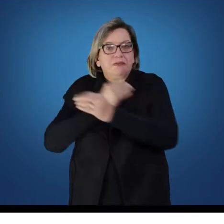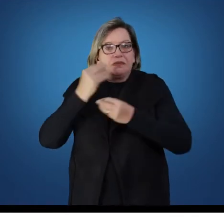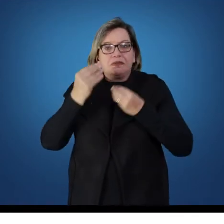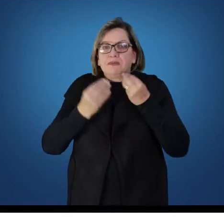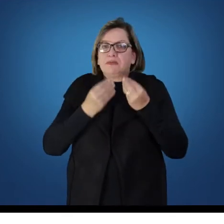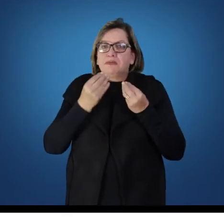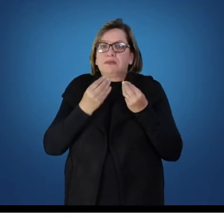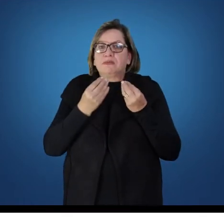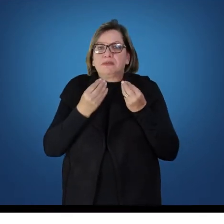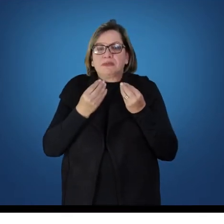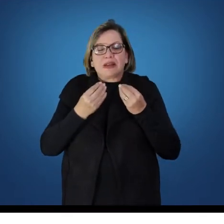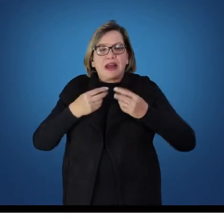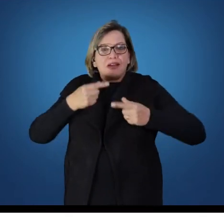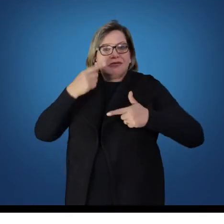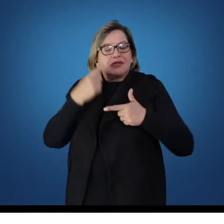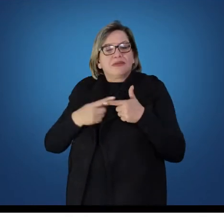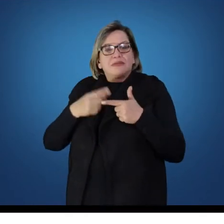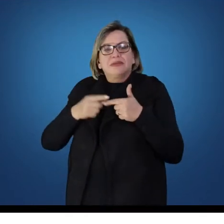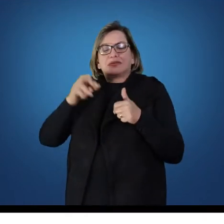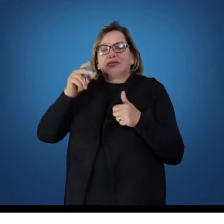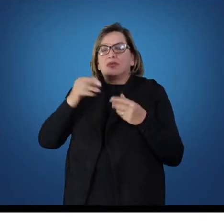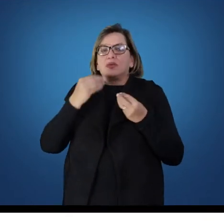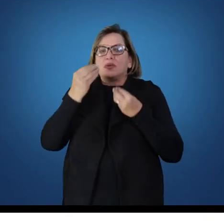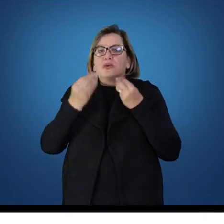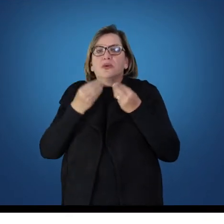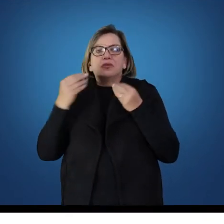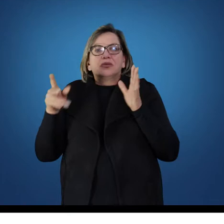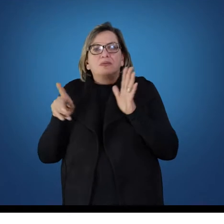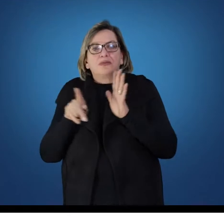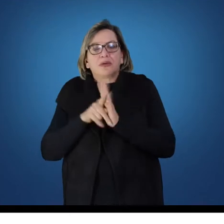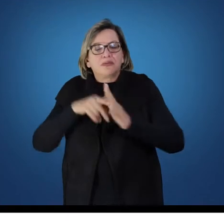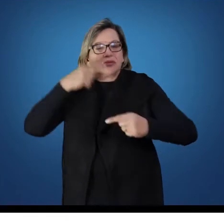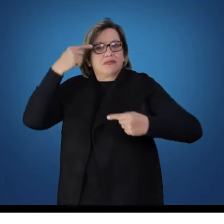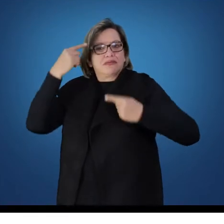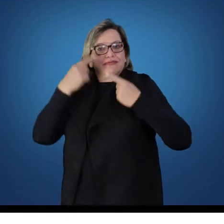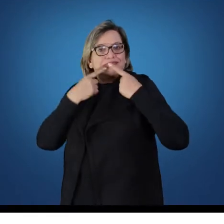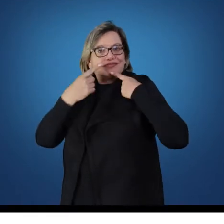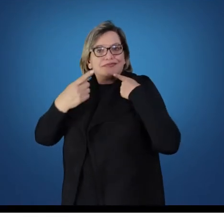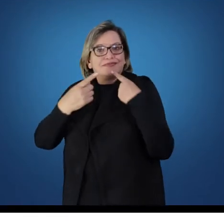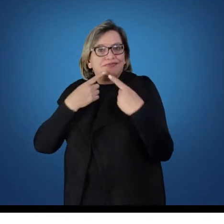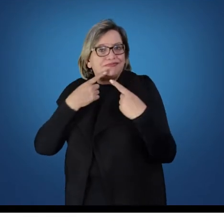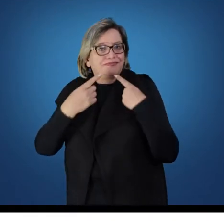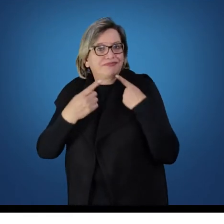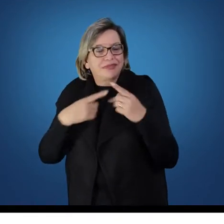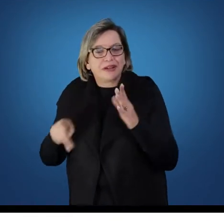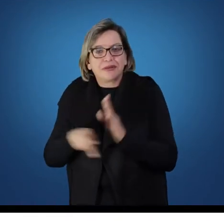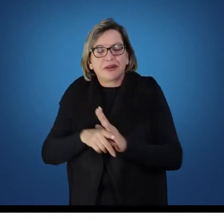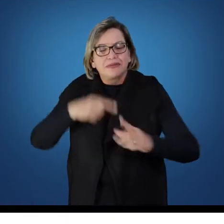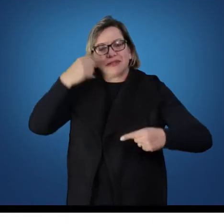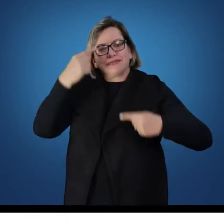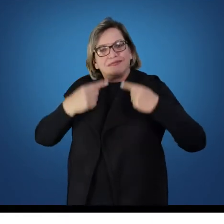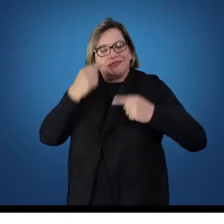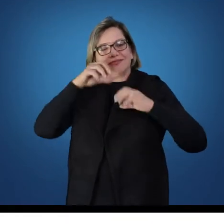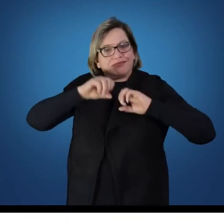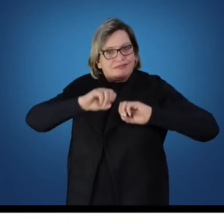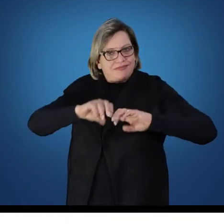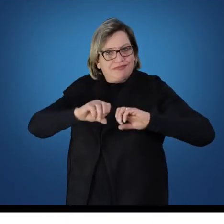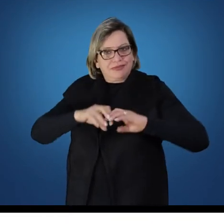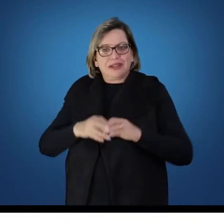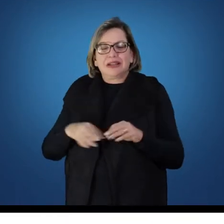as questões relacionadas ao debate sobre as políticas educacionais. a necessidade do povo ter